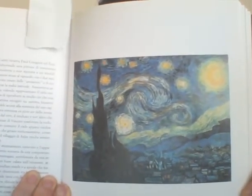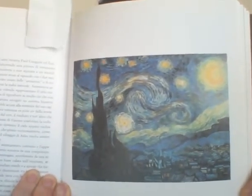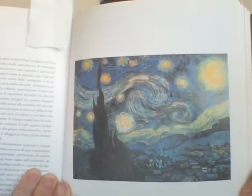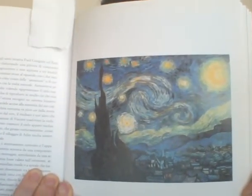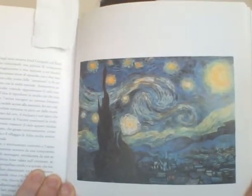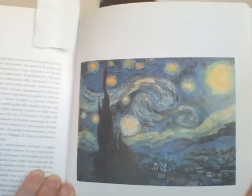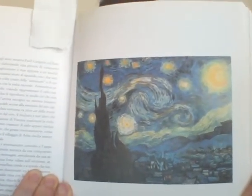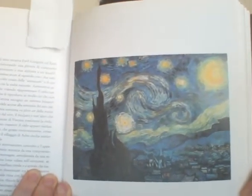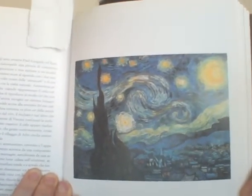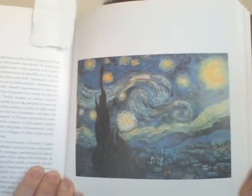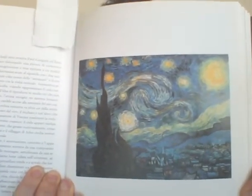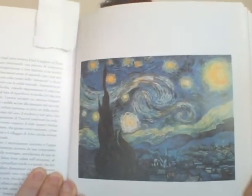un po scuro